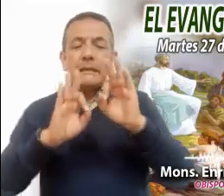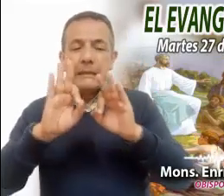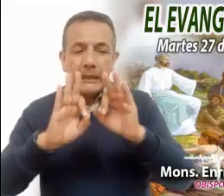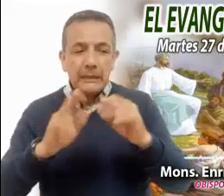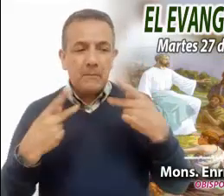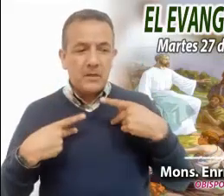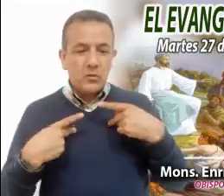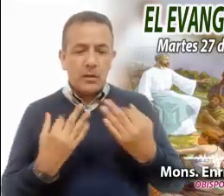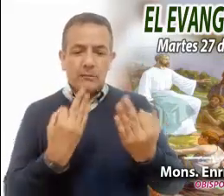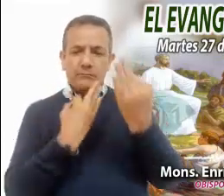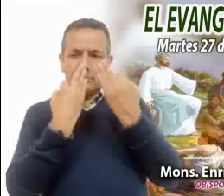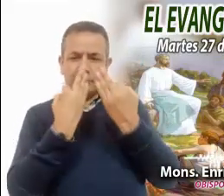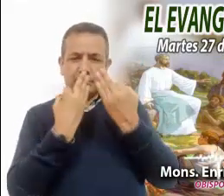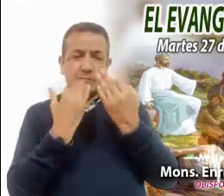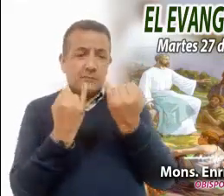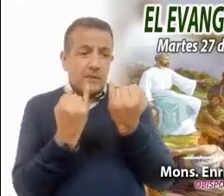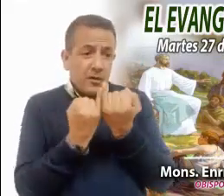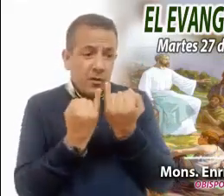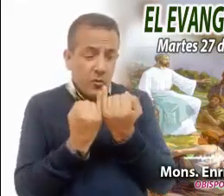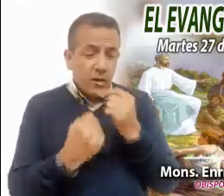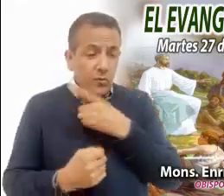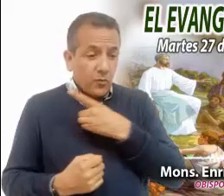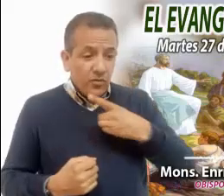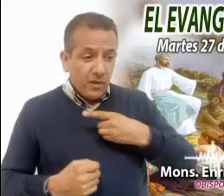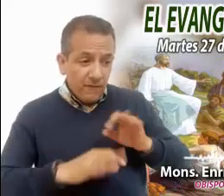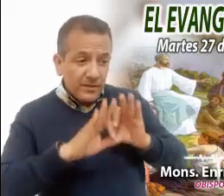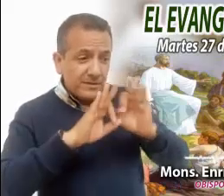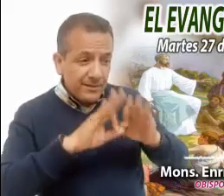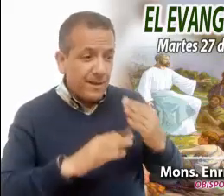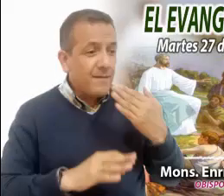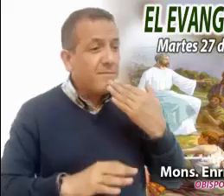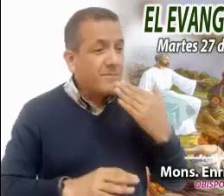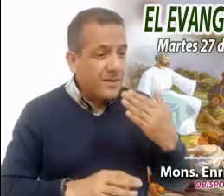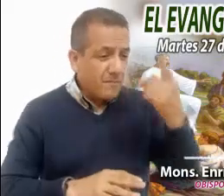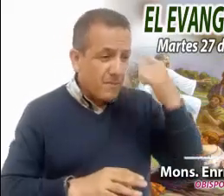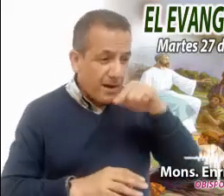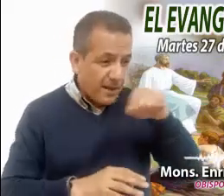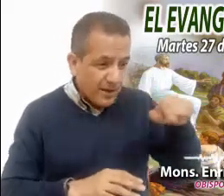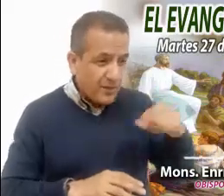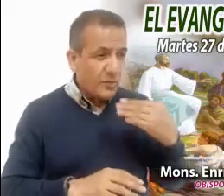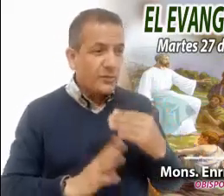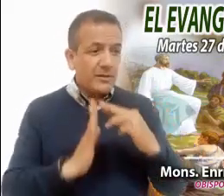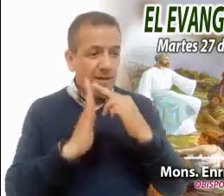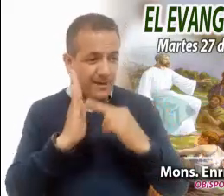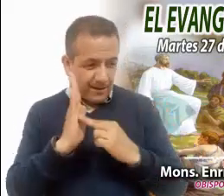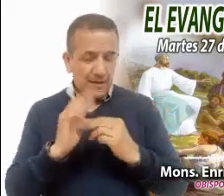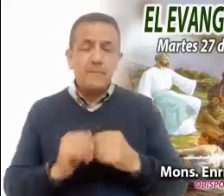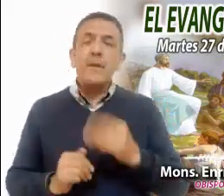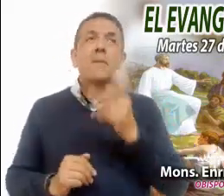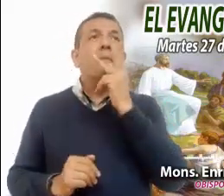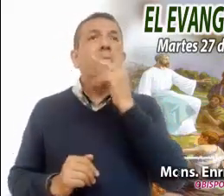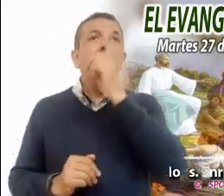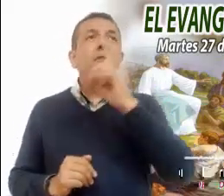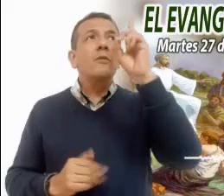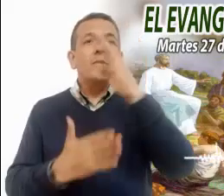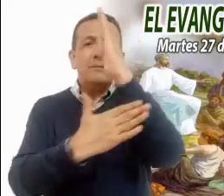Pues trata tú así a los demás. Esa es la regla. El Señor te bendiga en nombre